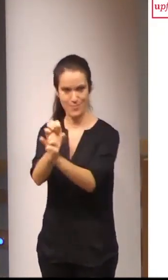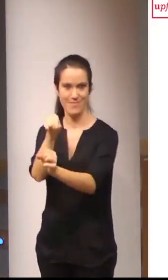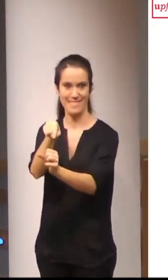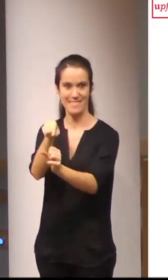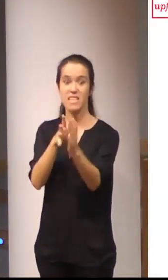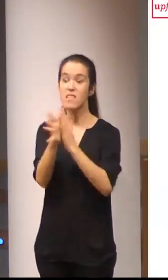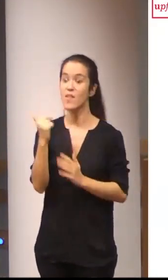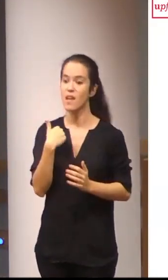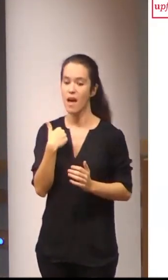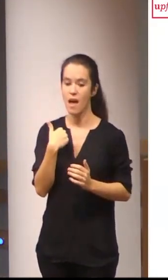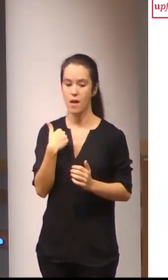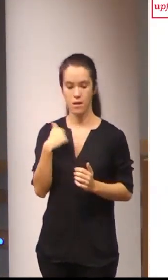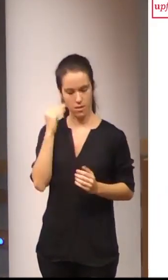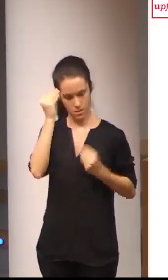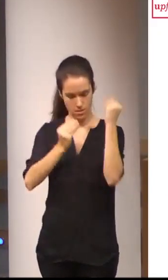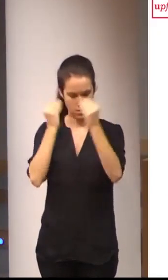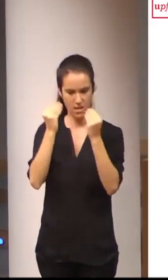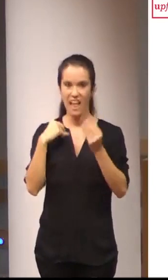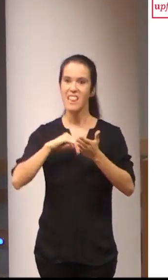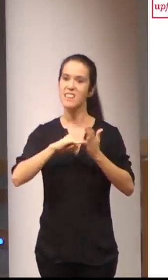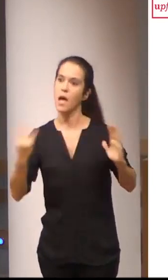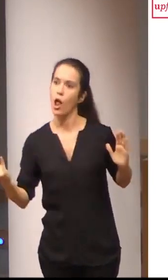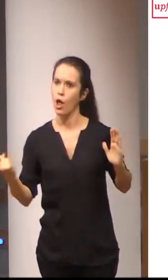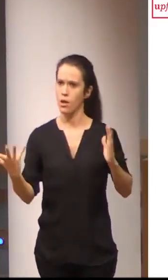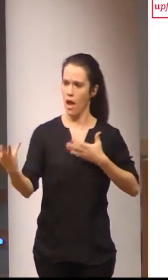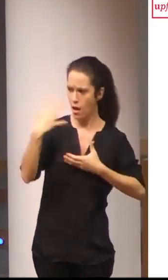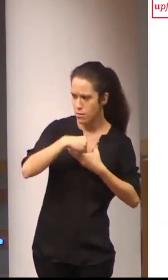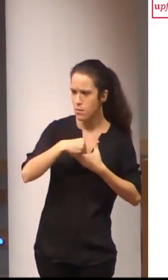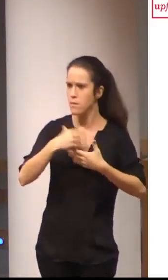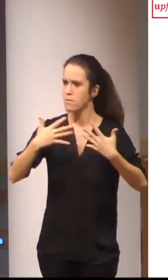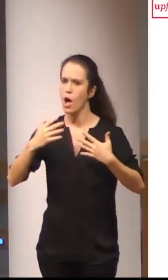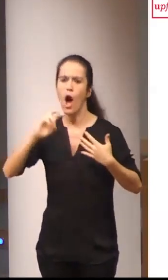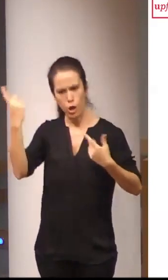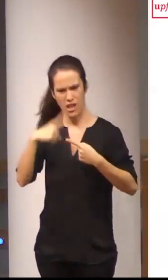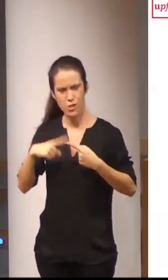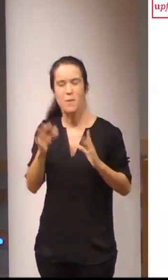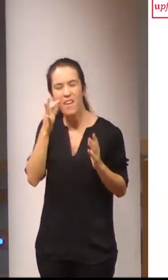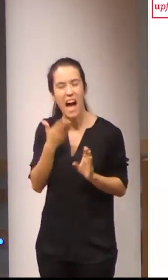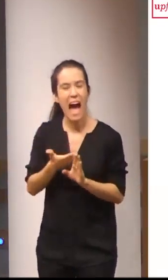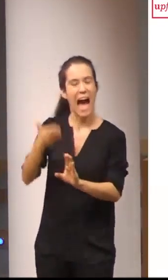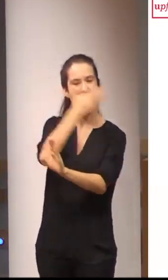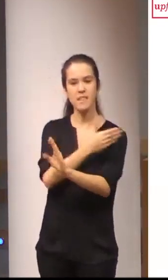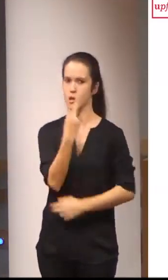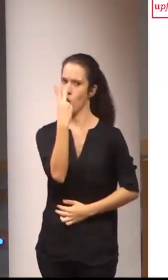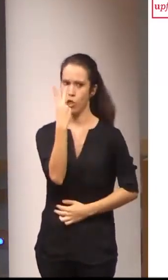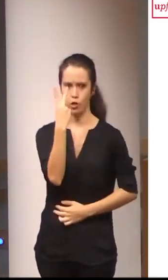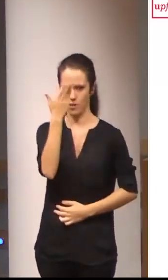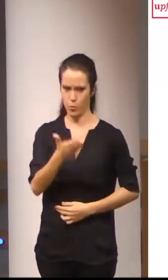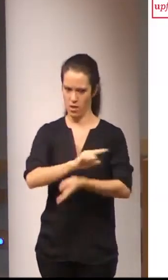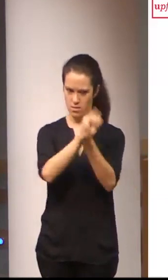de plantear la incorporación de la tecnología y otros elementos, implica dos grandes cambios,